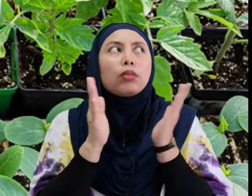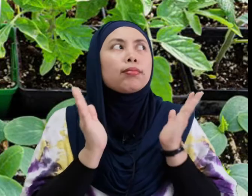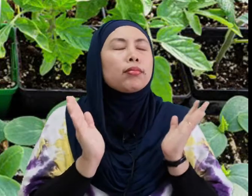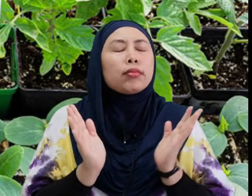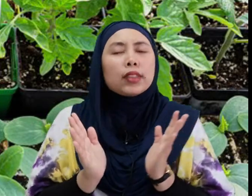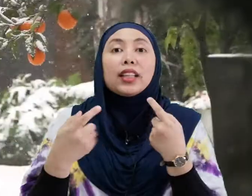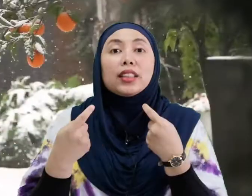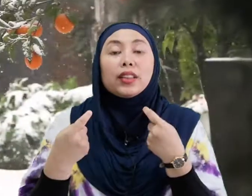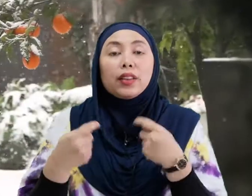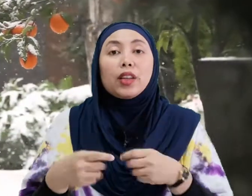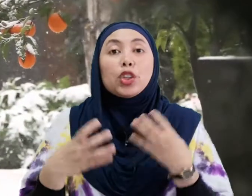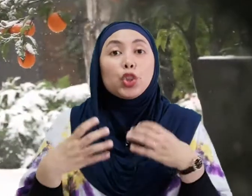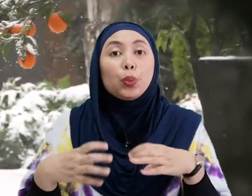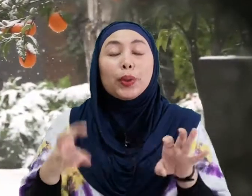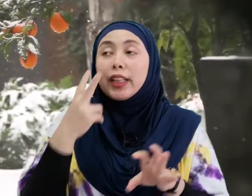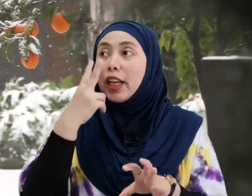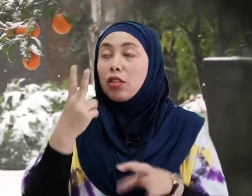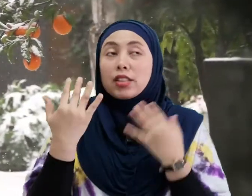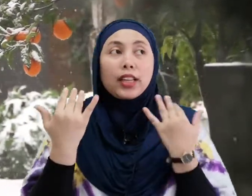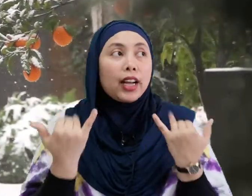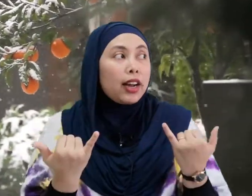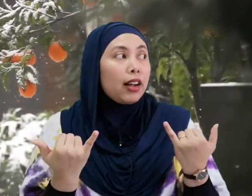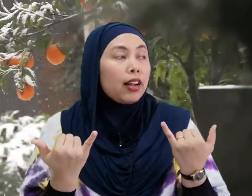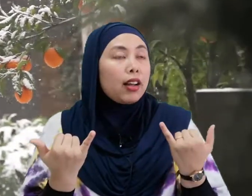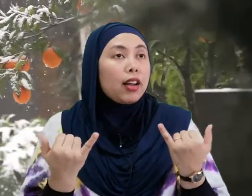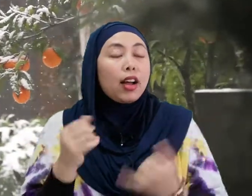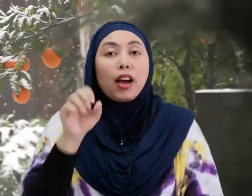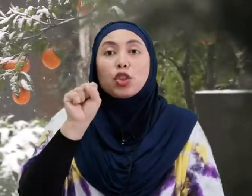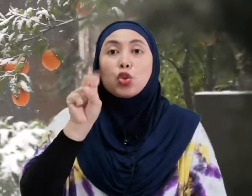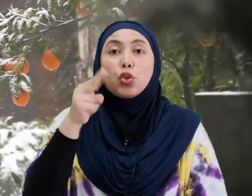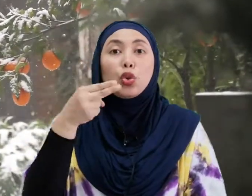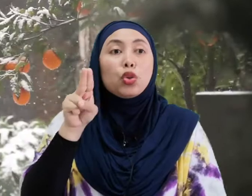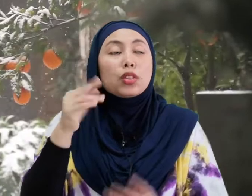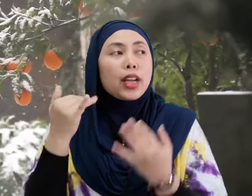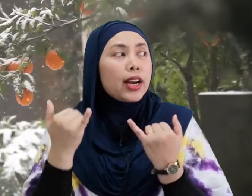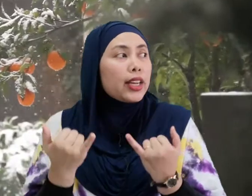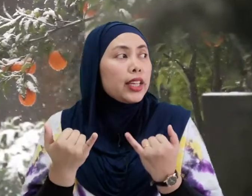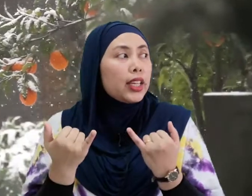Cuba tengok Sekarang Suhu Sekarang ni